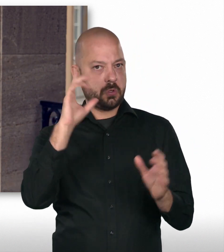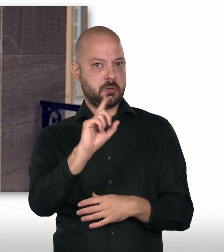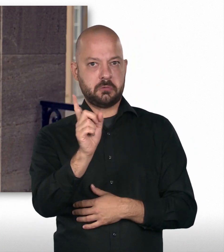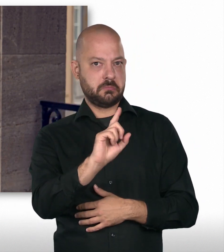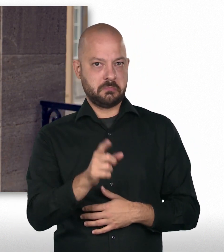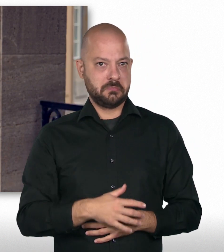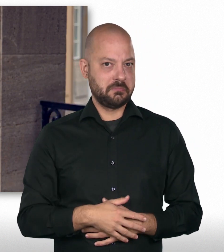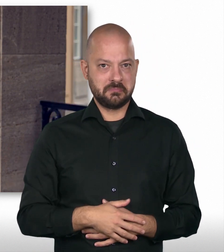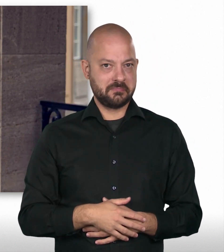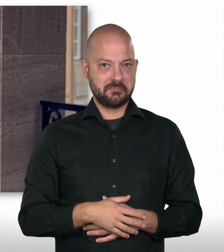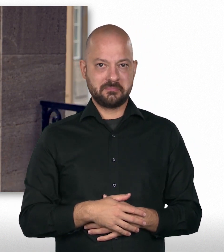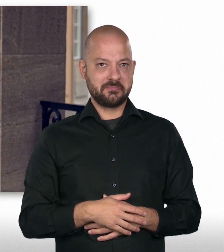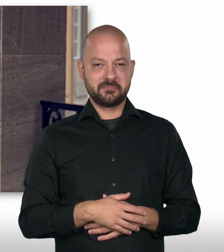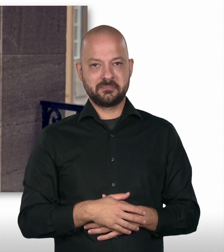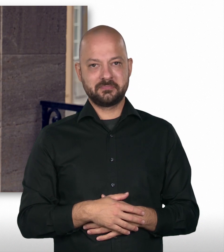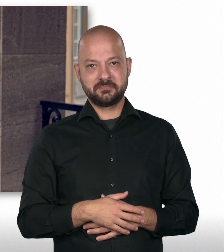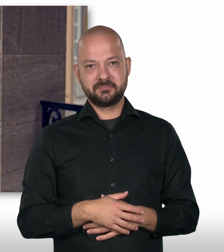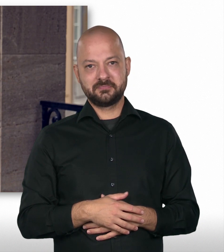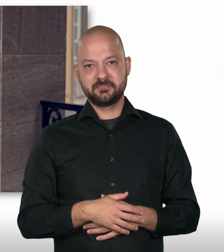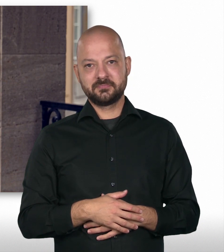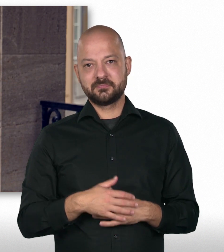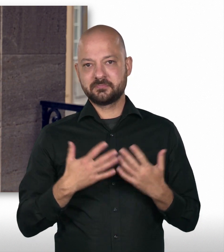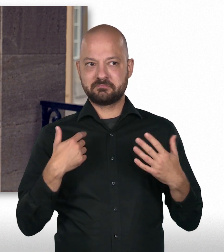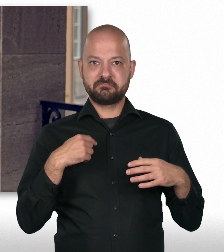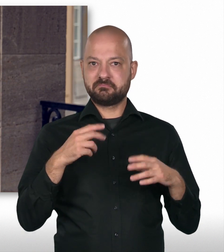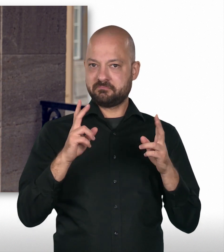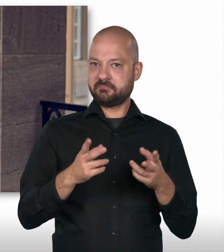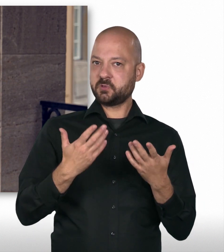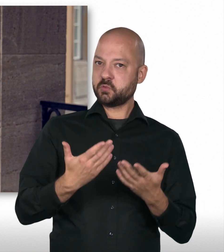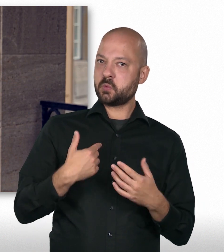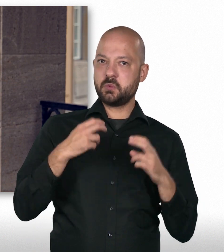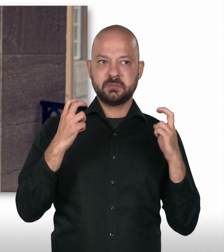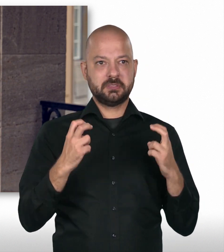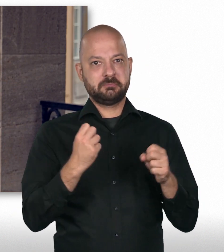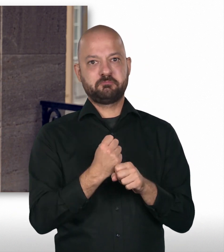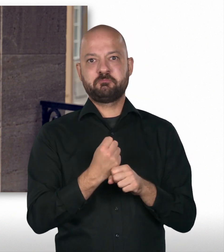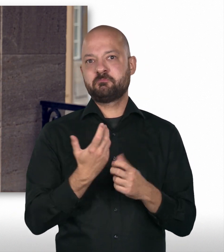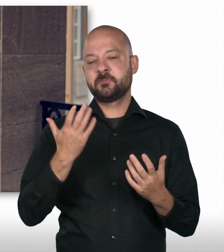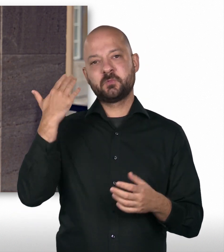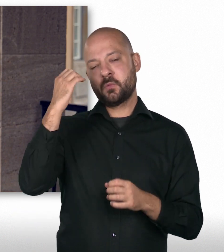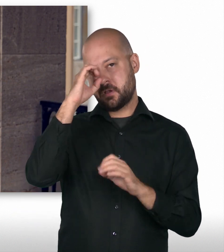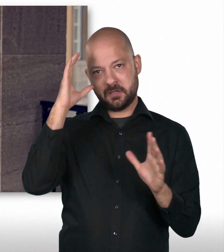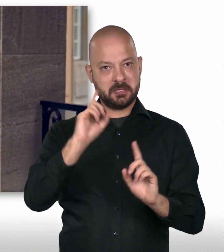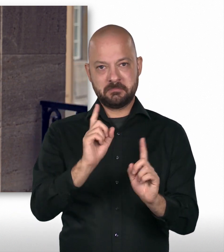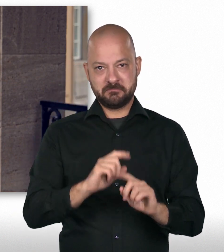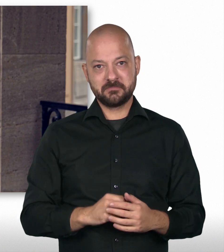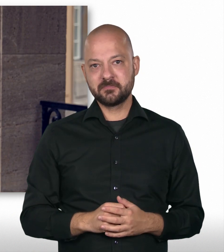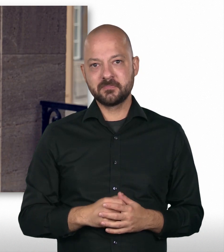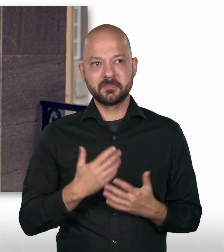Früher hätte ich es mir, also ich sag mal so, als Kind hätte ich mir überhaupt nicht erträumen lassen können, dass ich hier mal